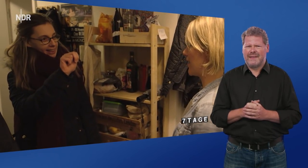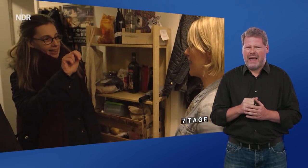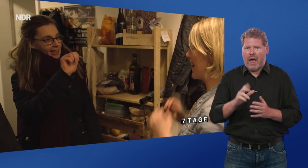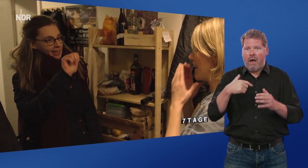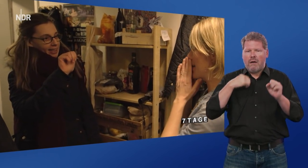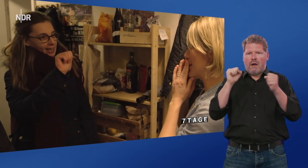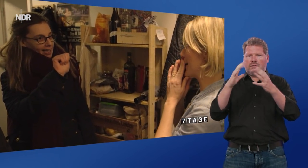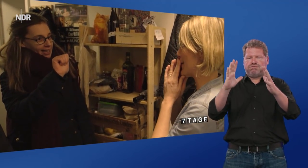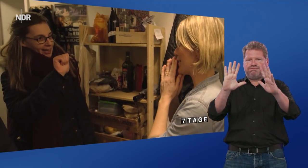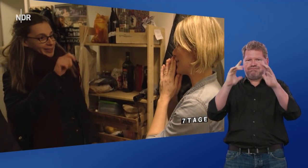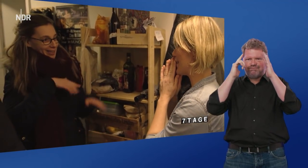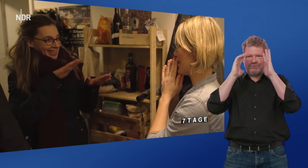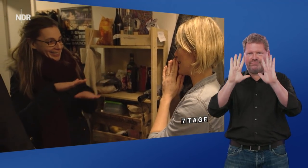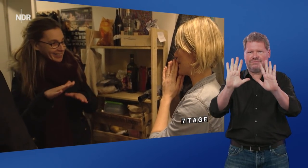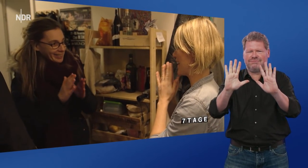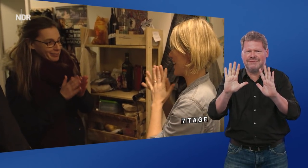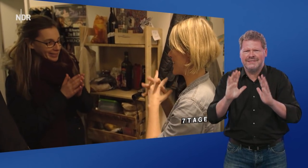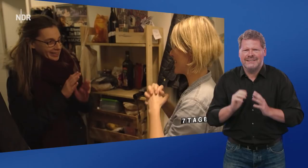Ah, ich kann es noch nicht so gut. Mhm.